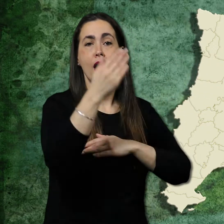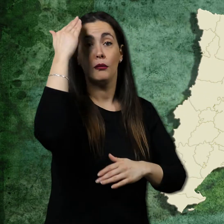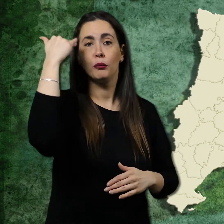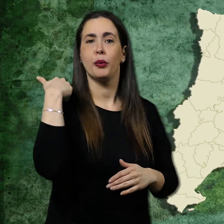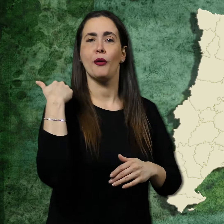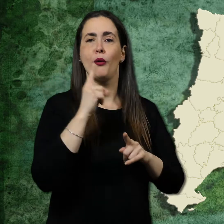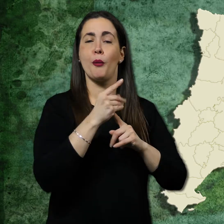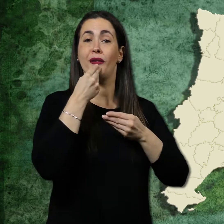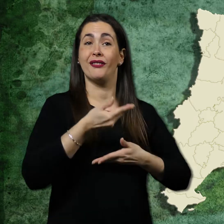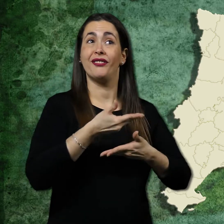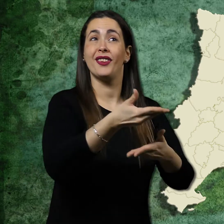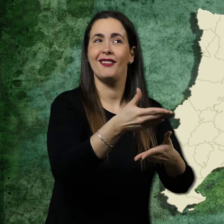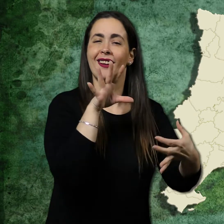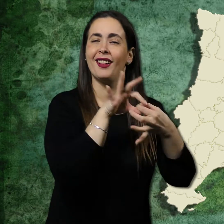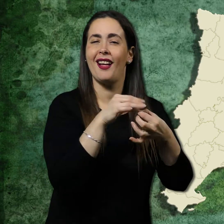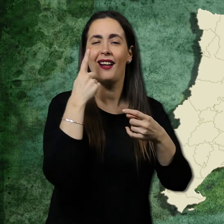amb més tradició marinera del Maresme.